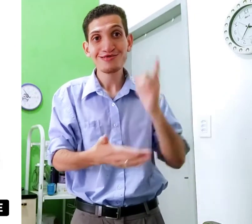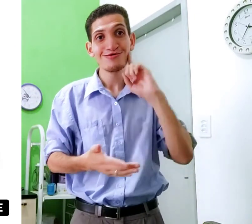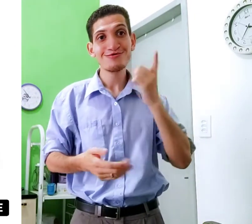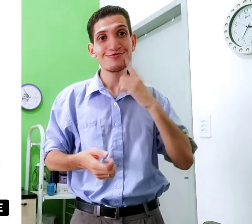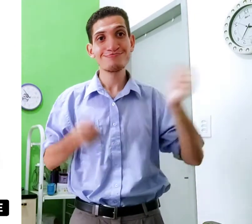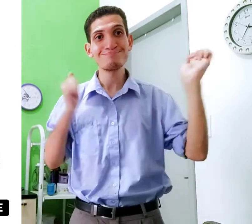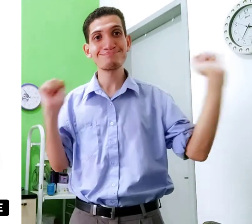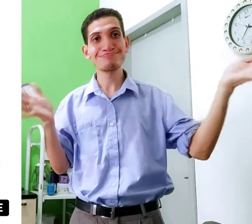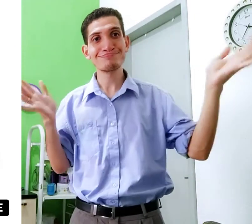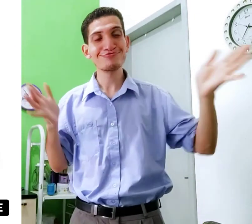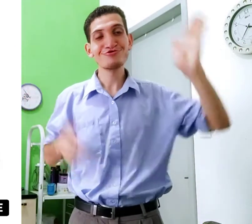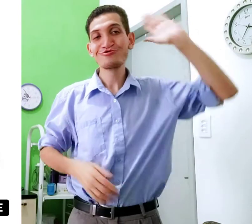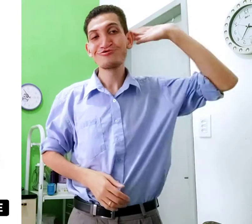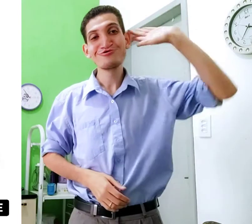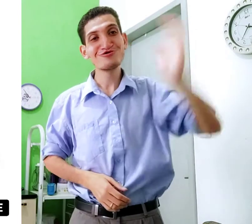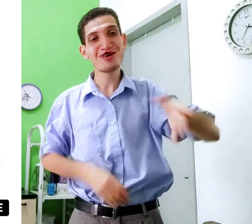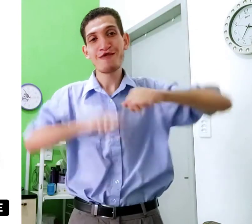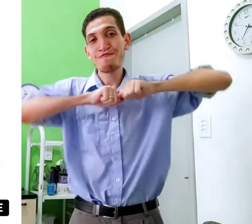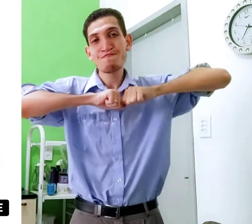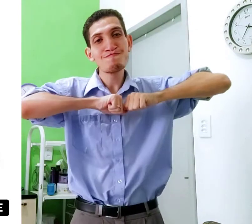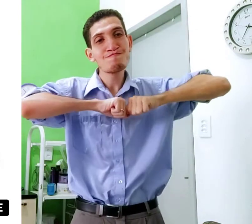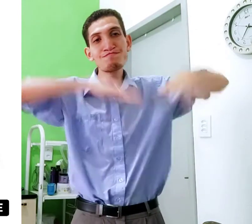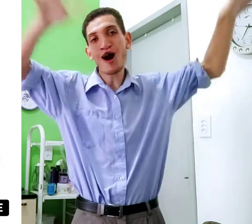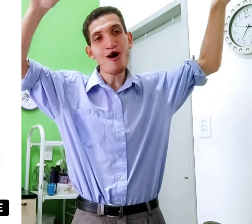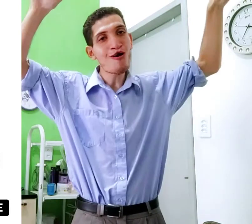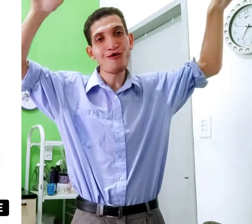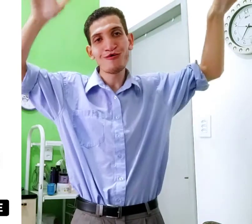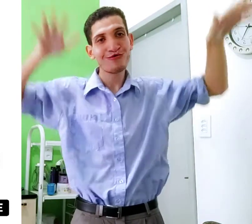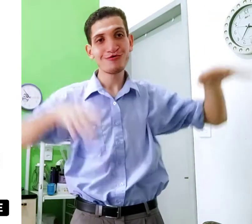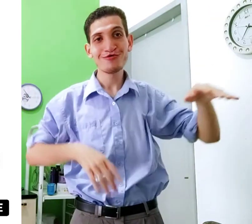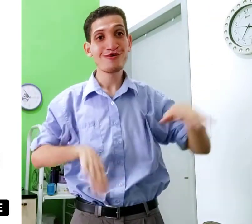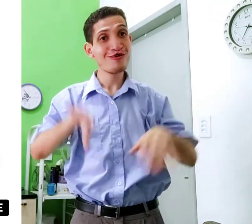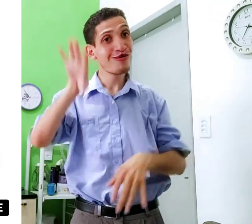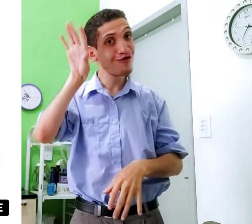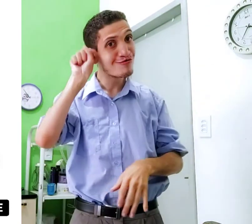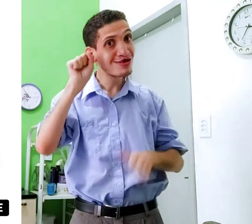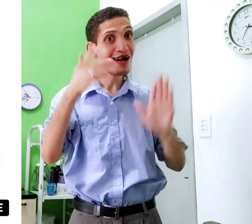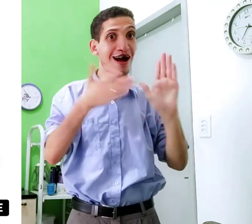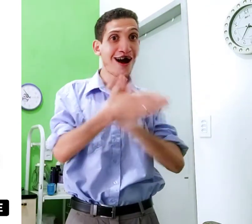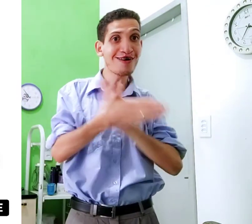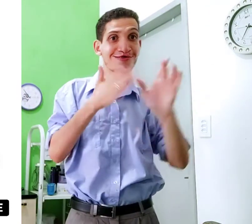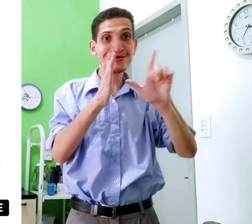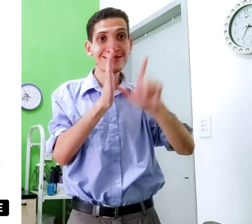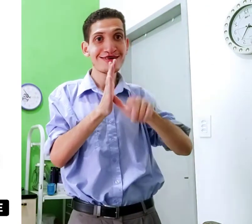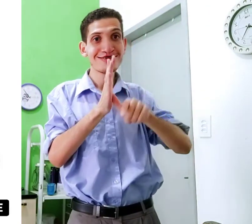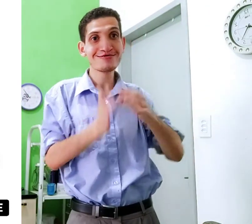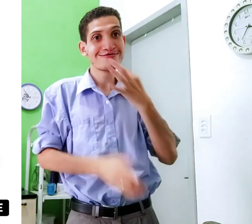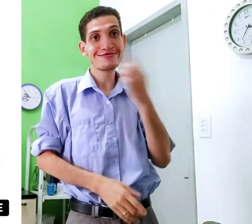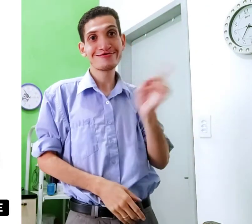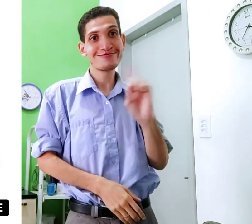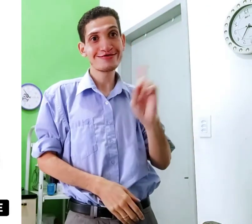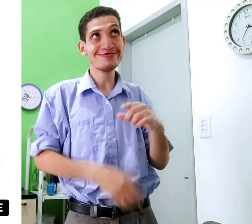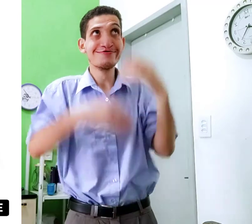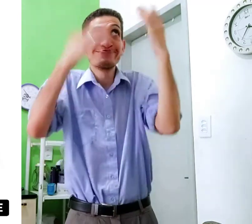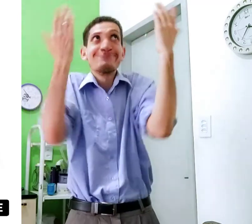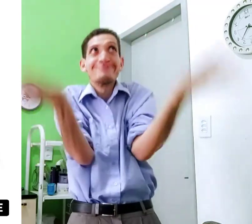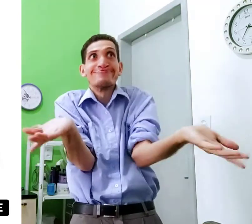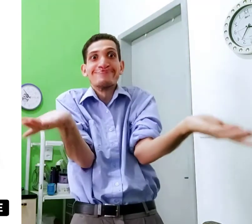agora, viu? Sinaliza, já, espalhou, só ouvinte, alguns atrasados, não